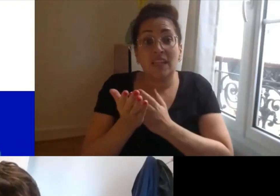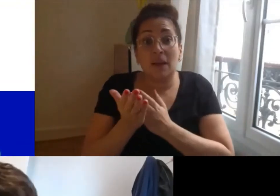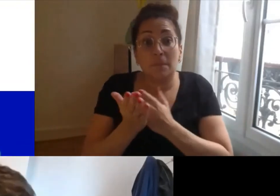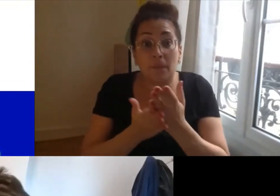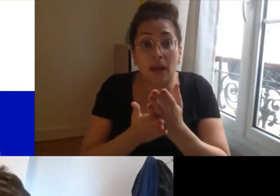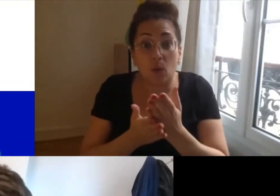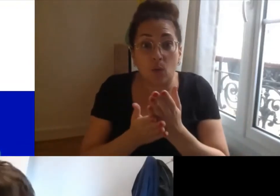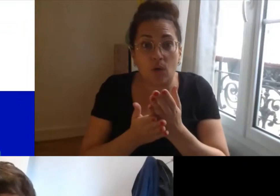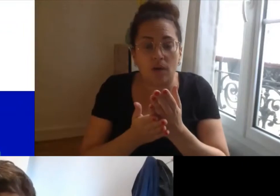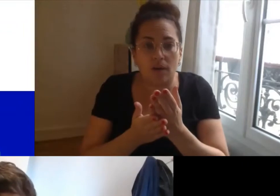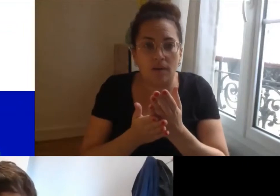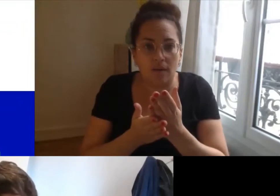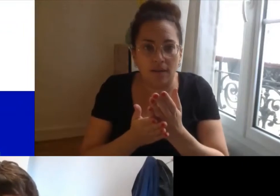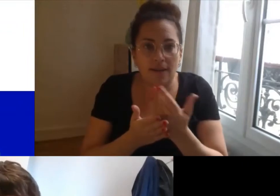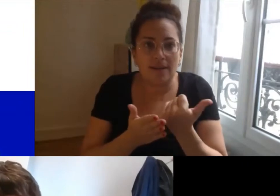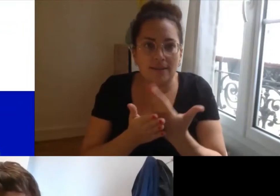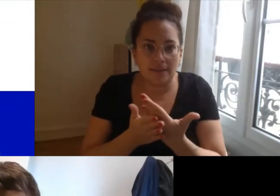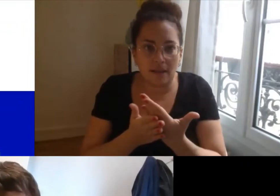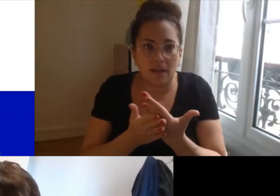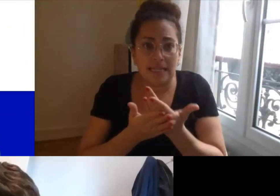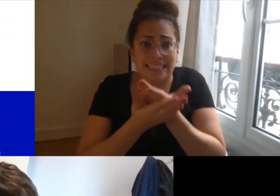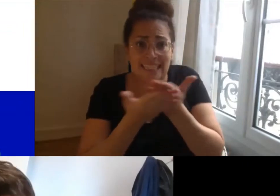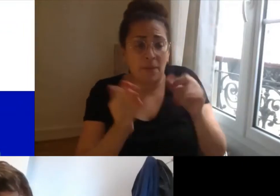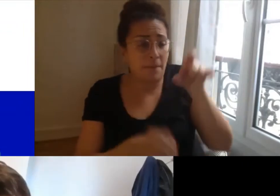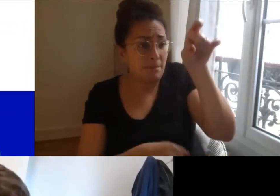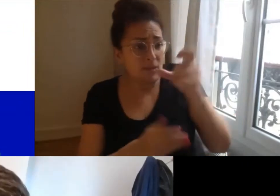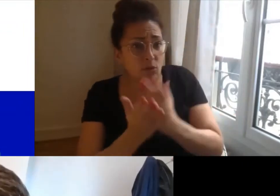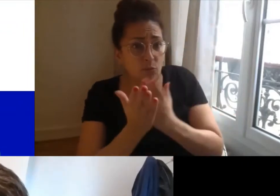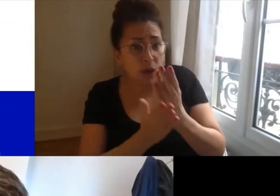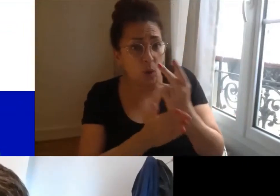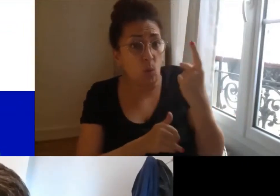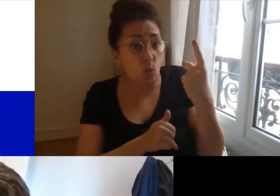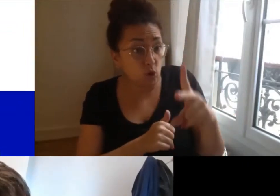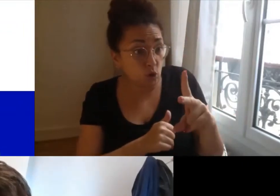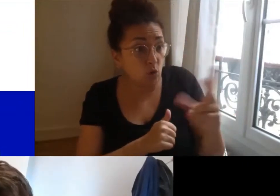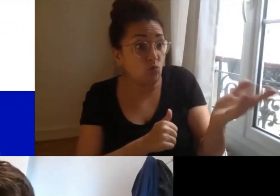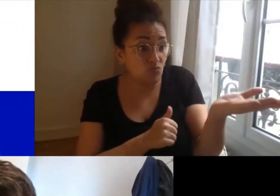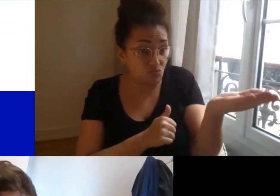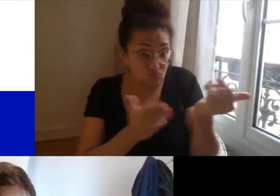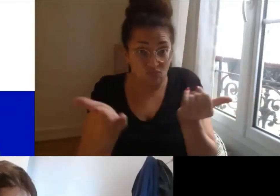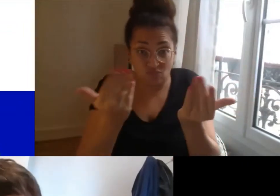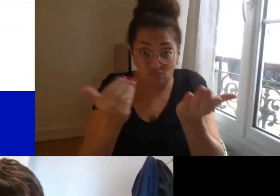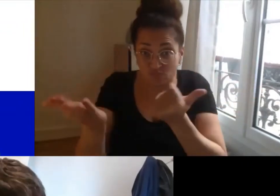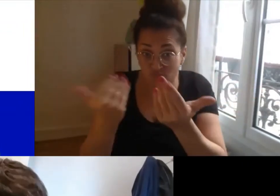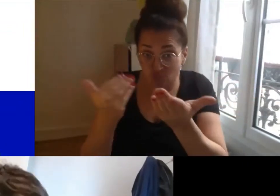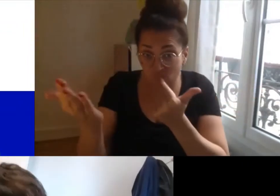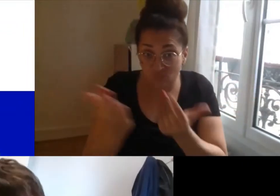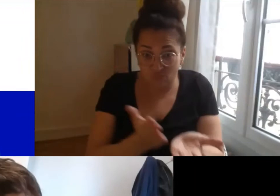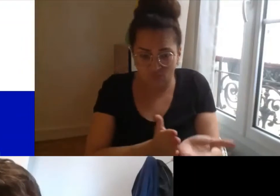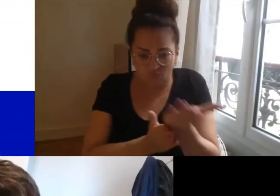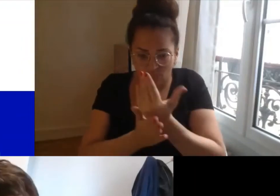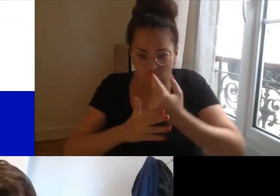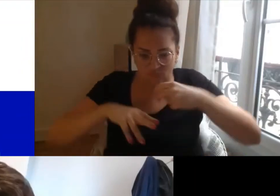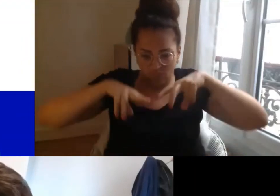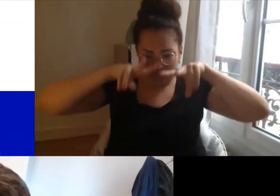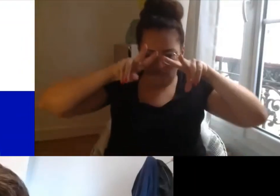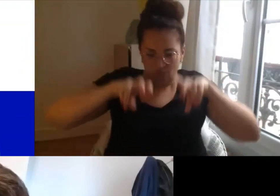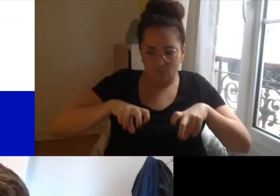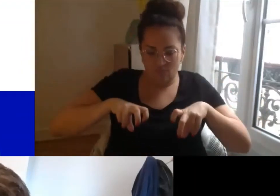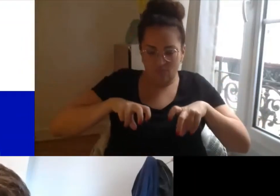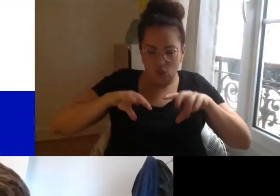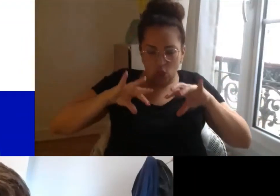l'idée c de partir des parcours des personnes pour identifier à partir de là qu'est-ce qu'on pourrait faire mieux en termes de